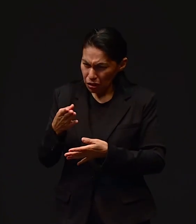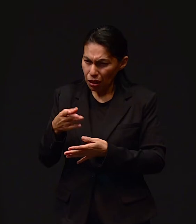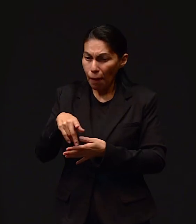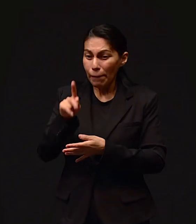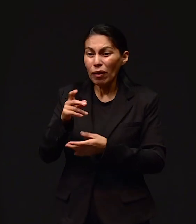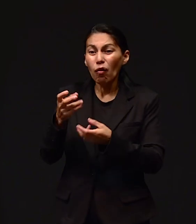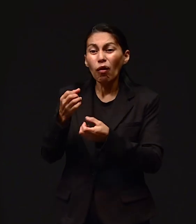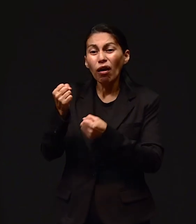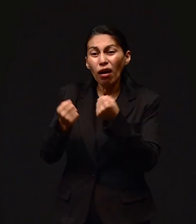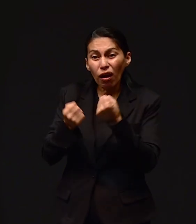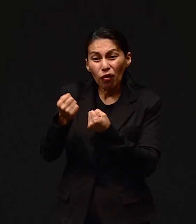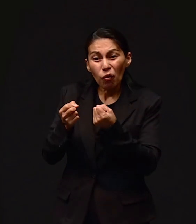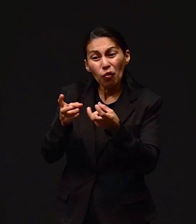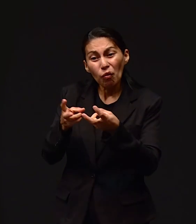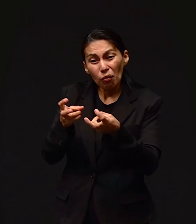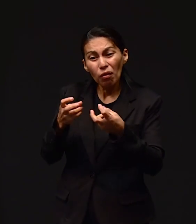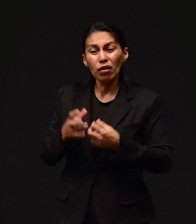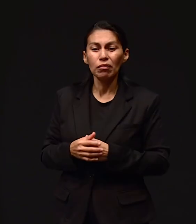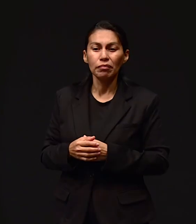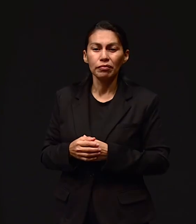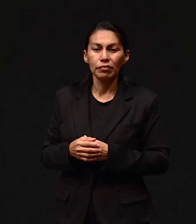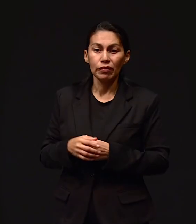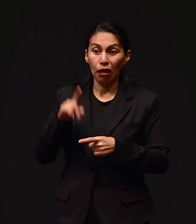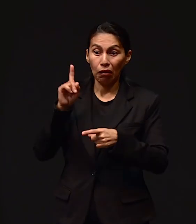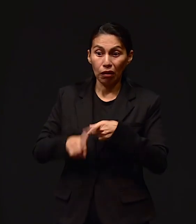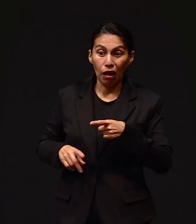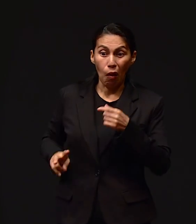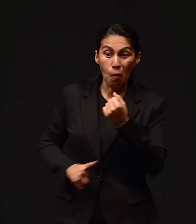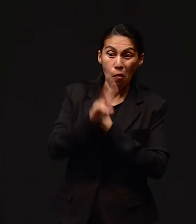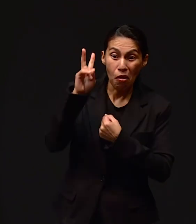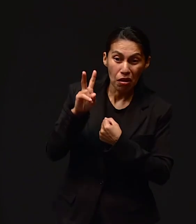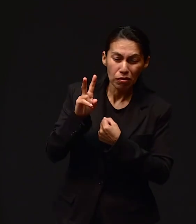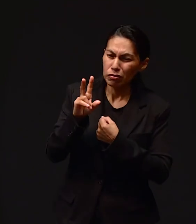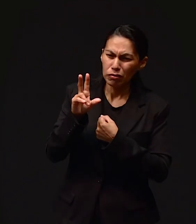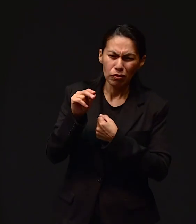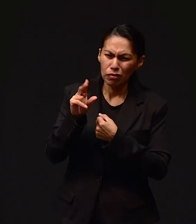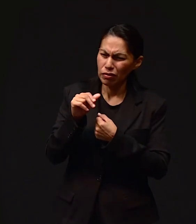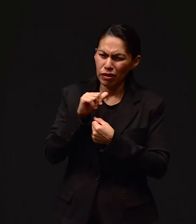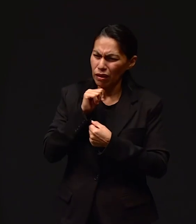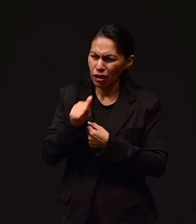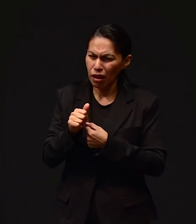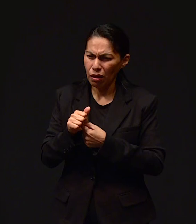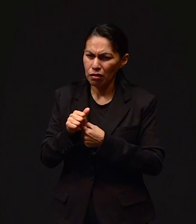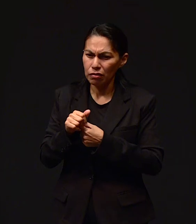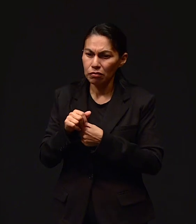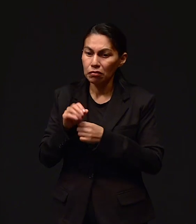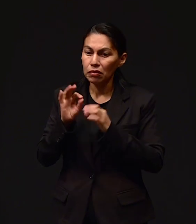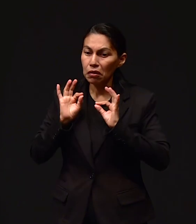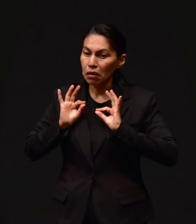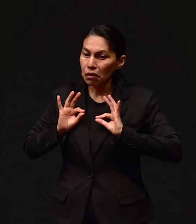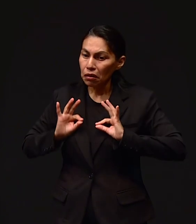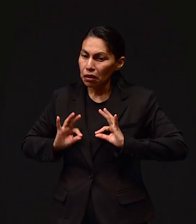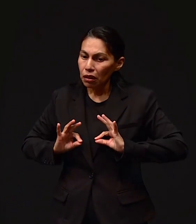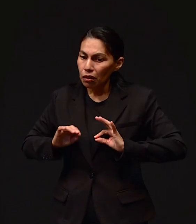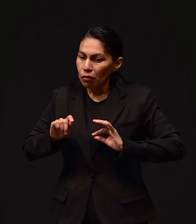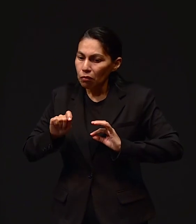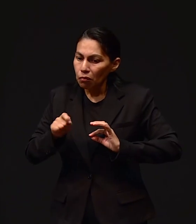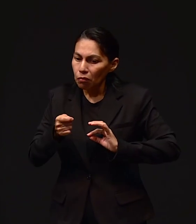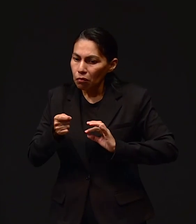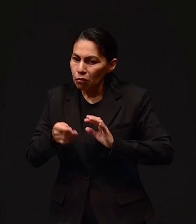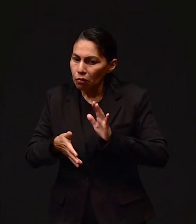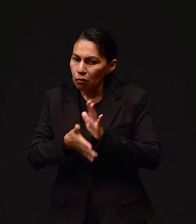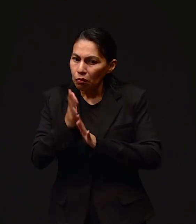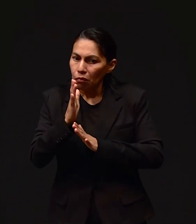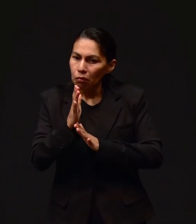malo a ellos. Y que no se los arrebataron tampoco con lujo de violencia ni nada. Simplemente llegaron, abrieron el carro y se lo